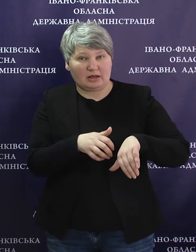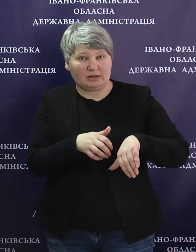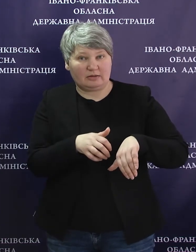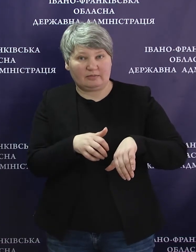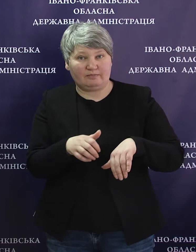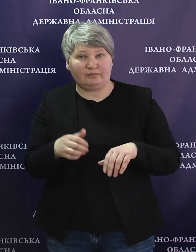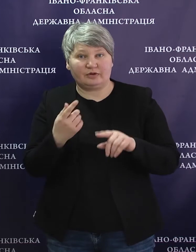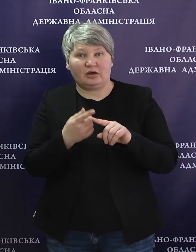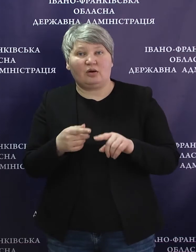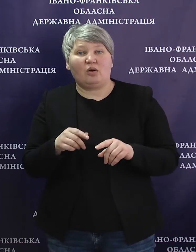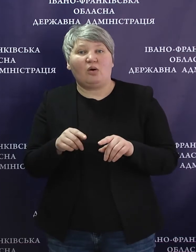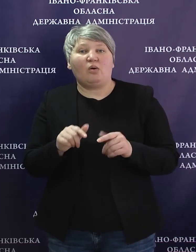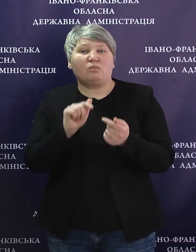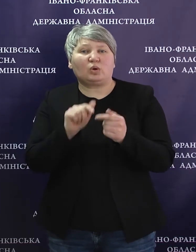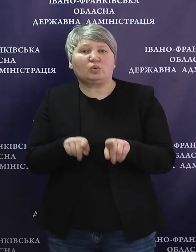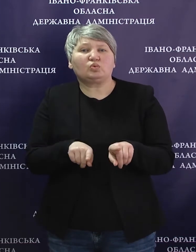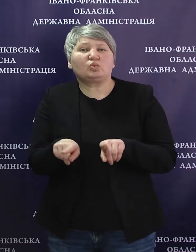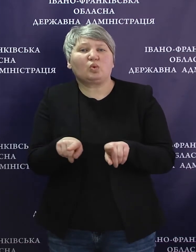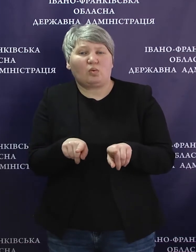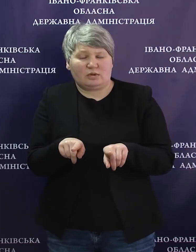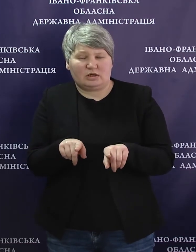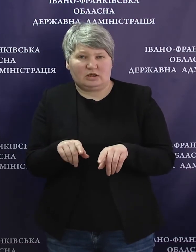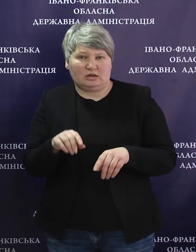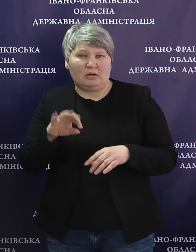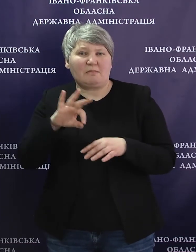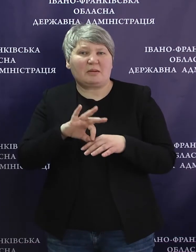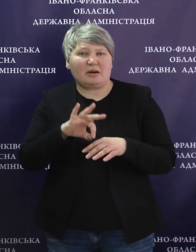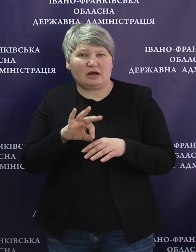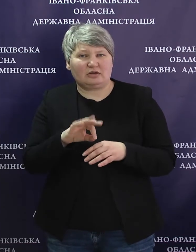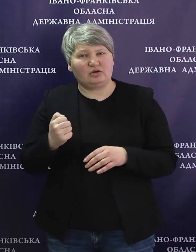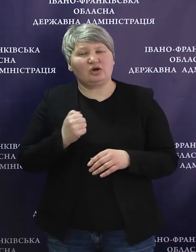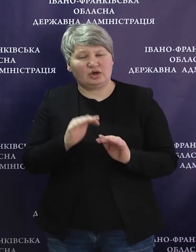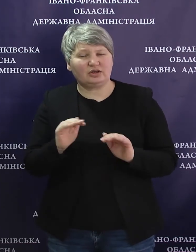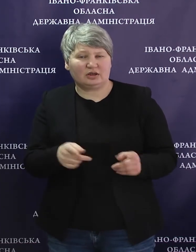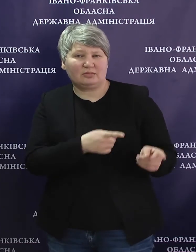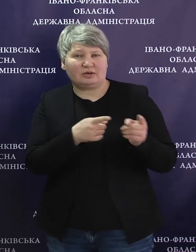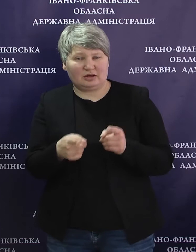Протисудовні препарати. На жаль, багато дітей, які переїхали з ходу України,